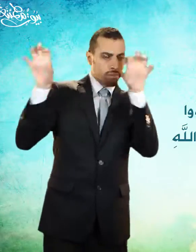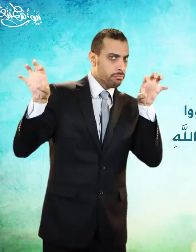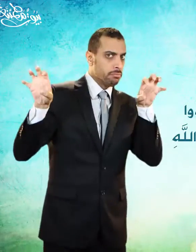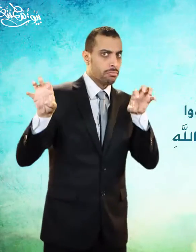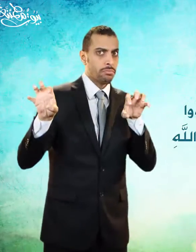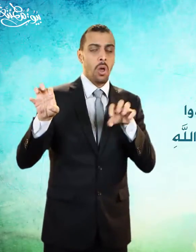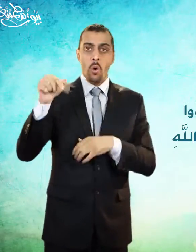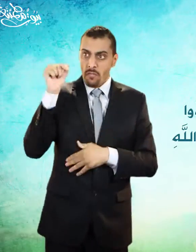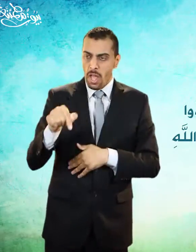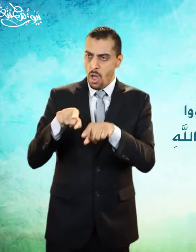إخوانا